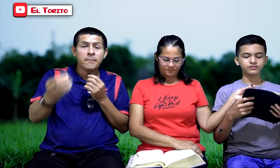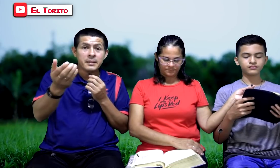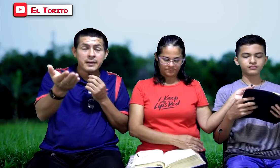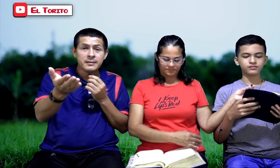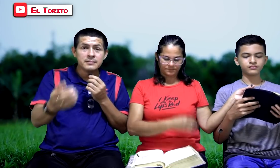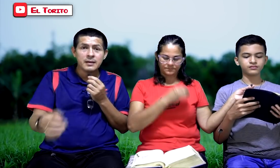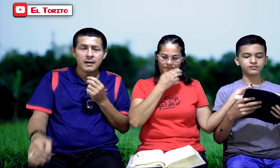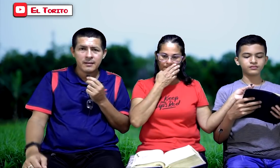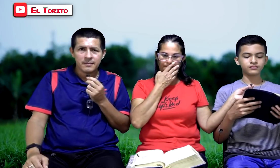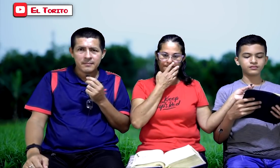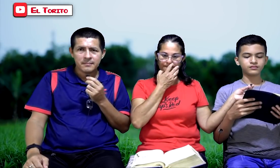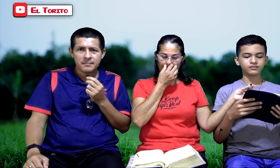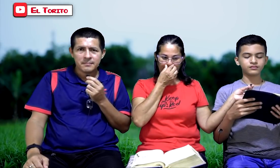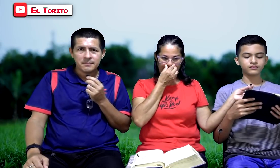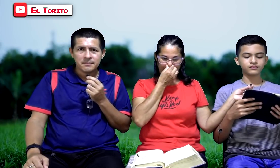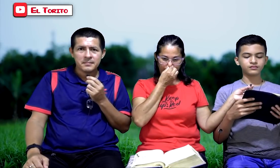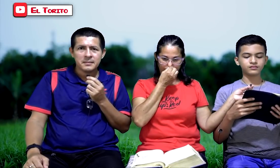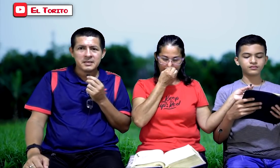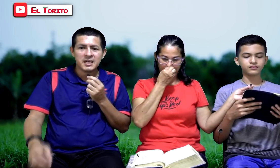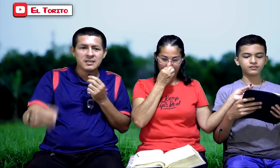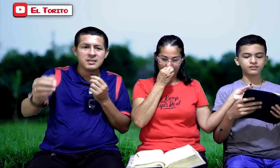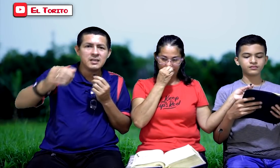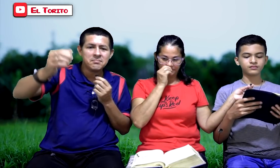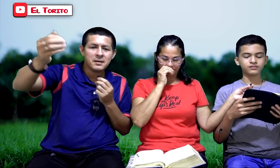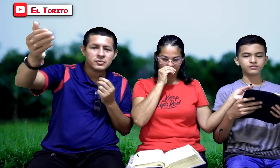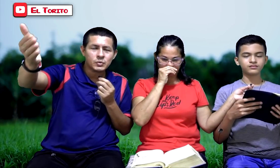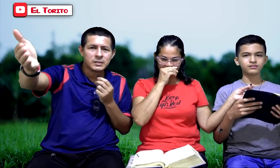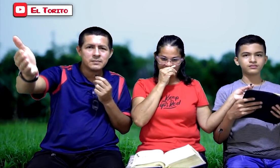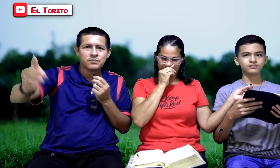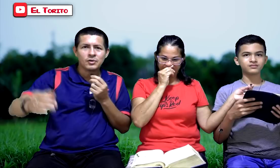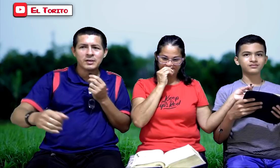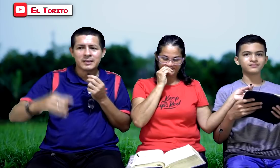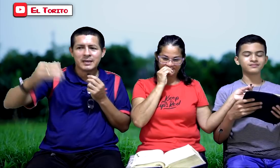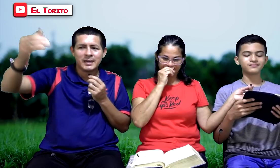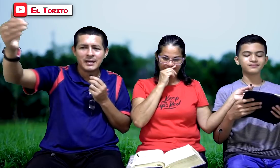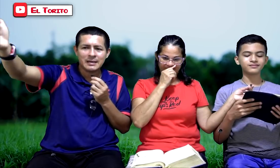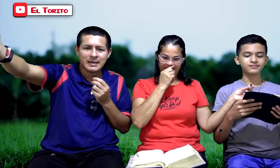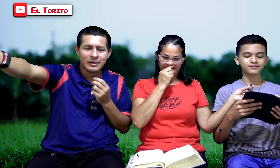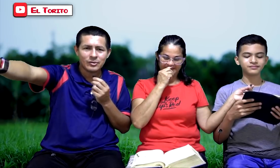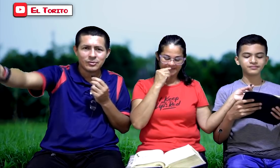competencia. ¿Quién tiene más suscriptores que el otro?